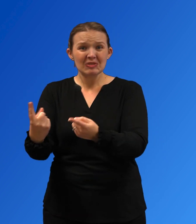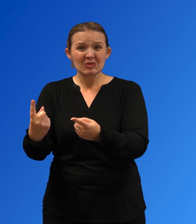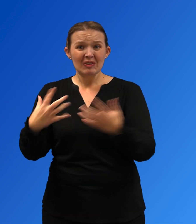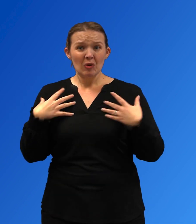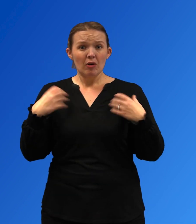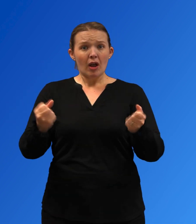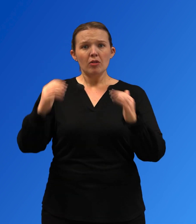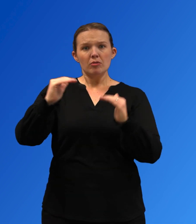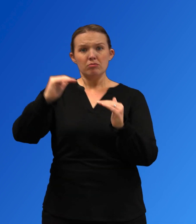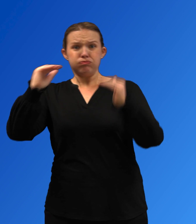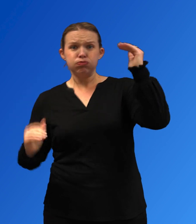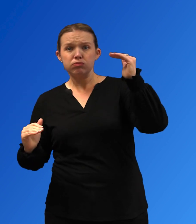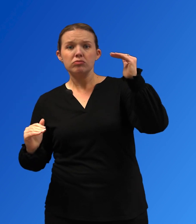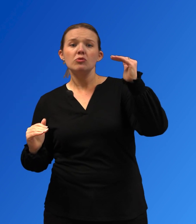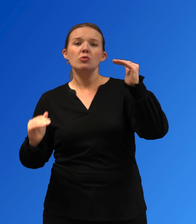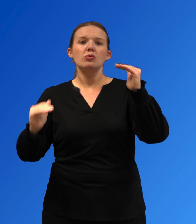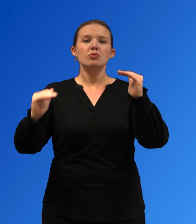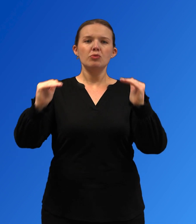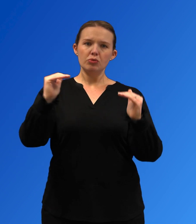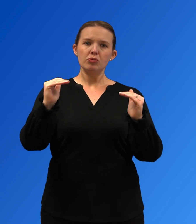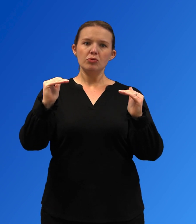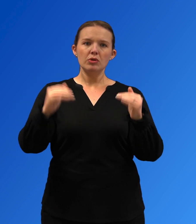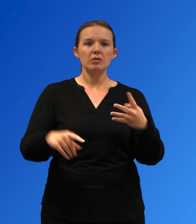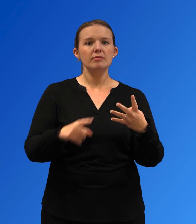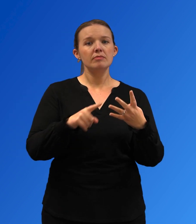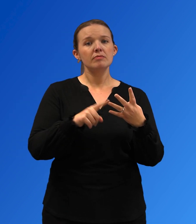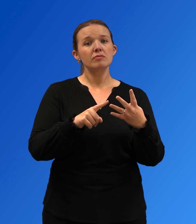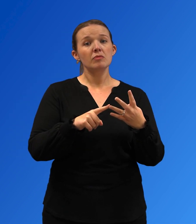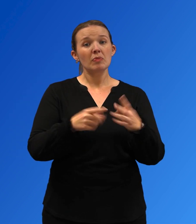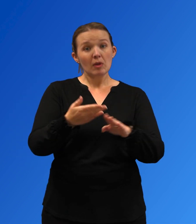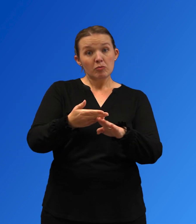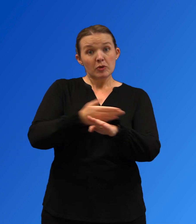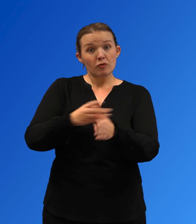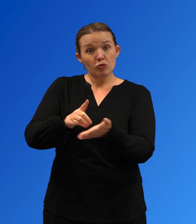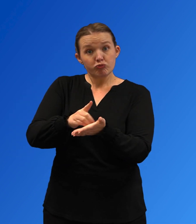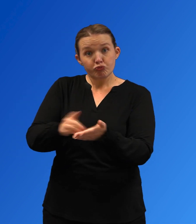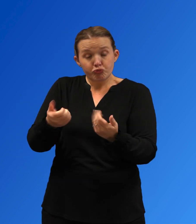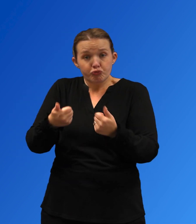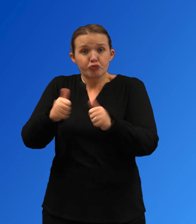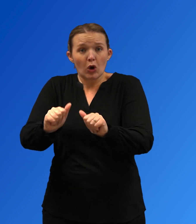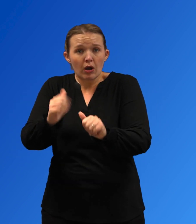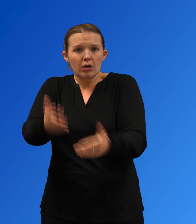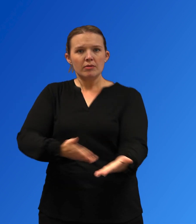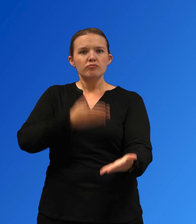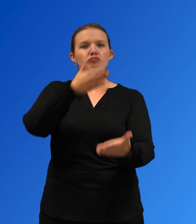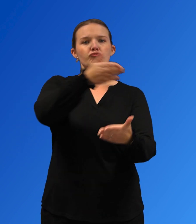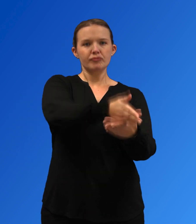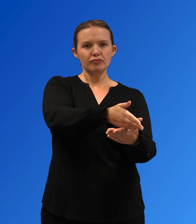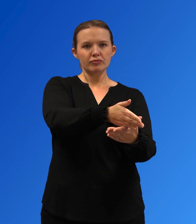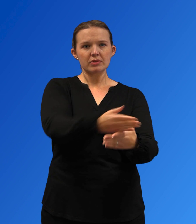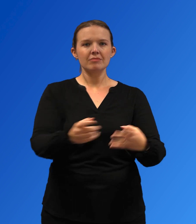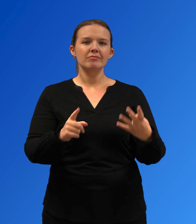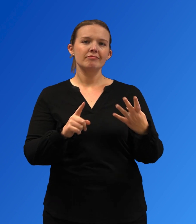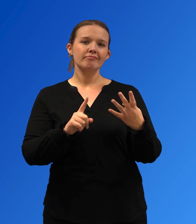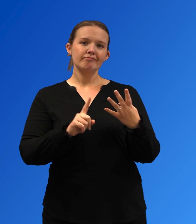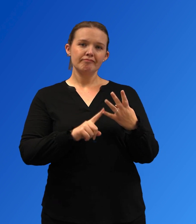tiempo que se trabaja para reducir las inequidades en la salud históricas, que se promueva la prevención